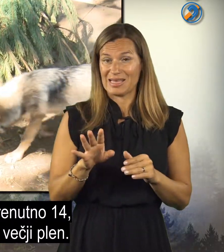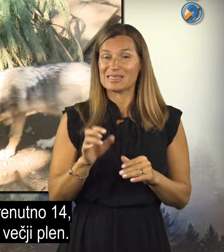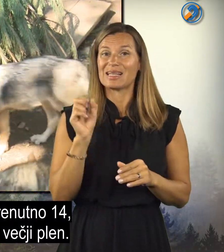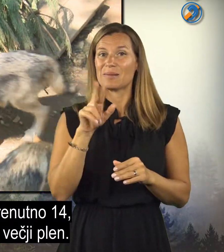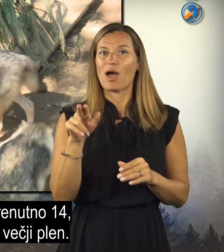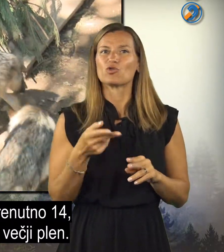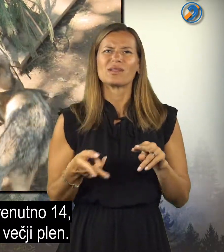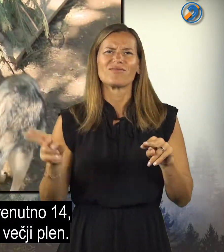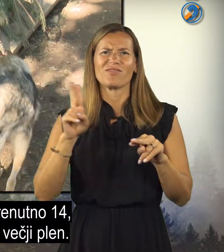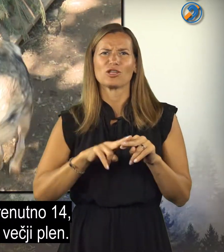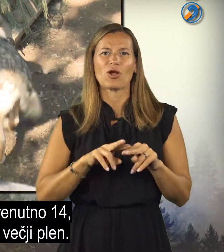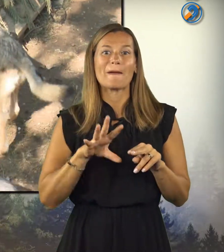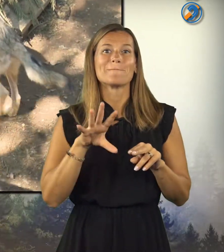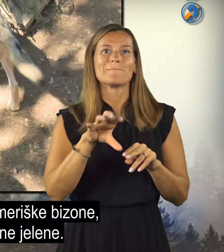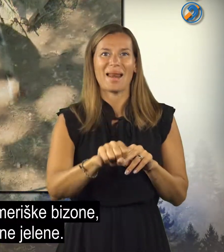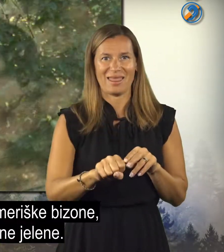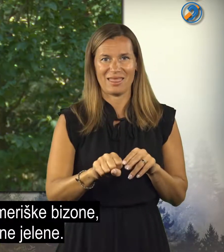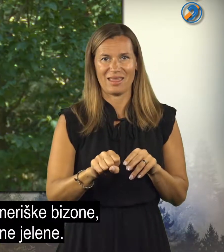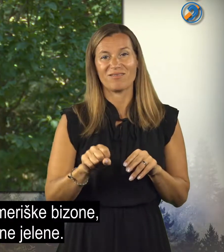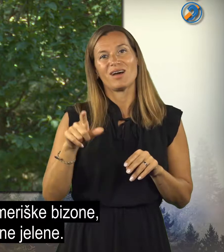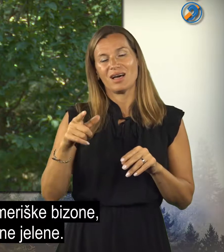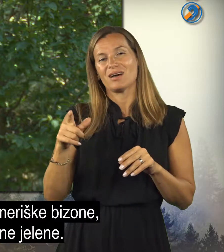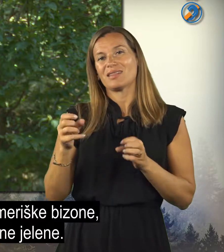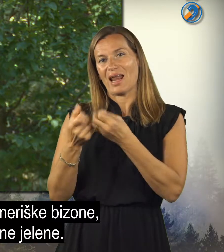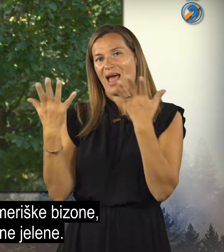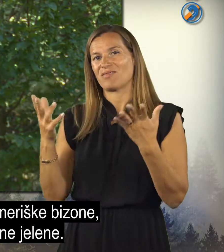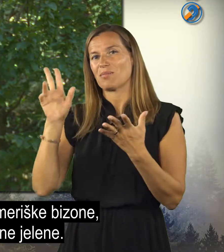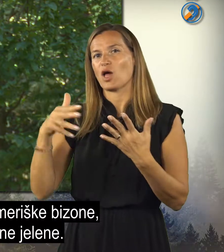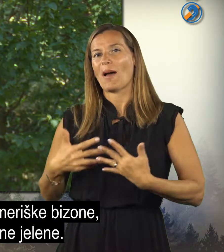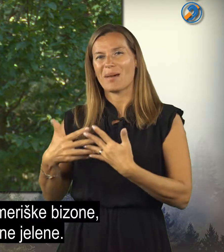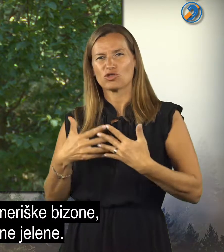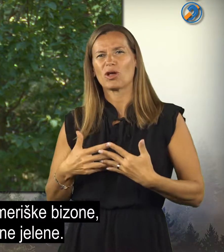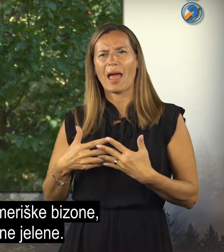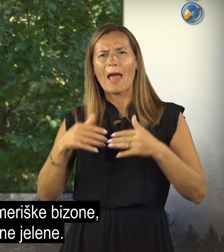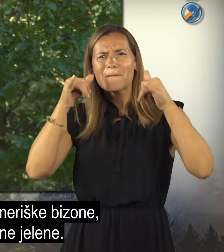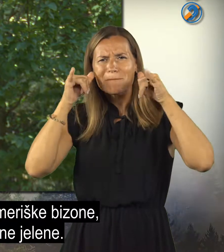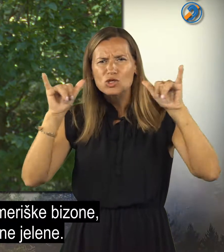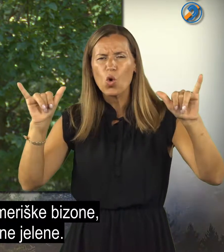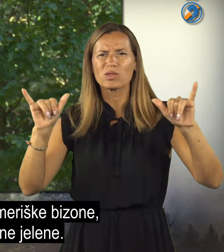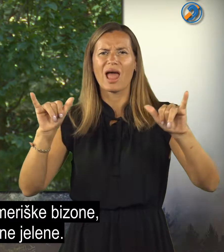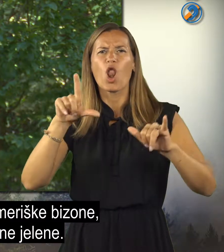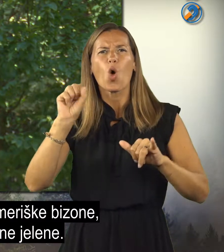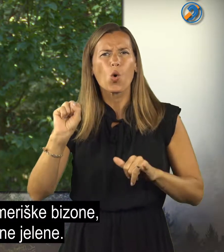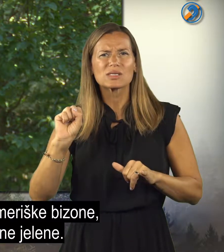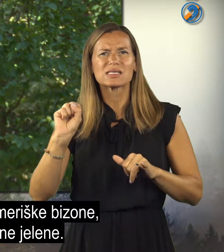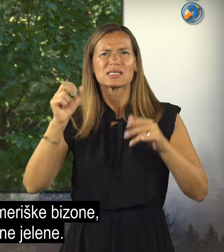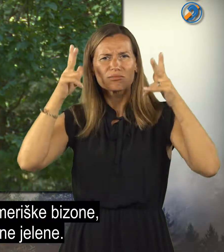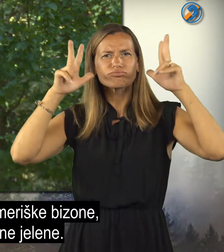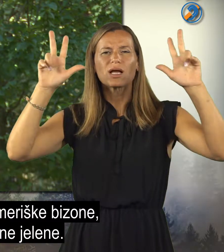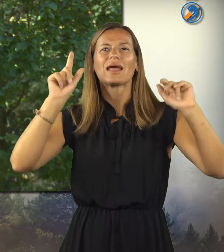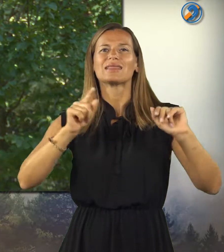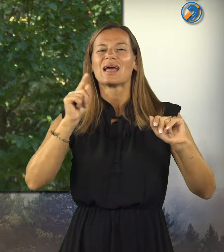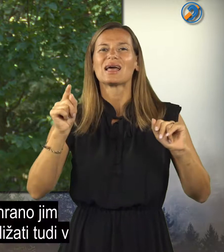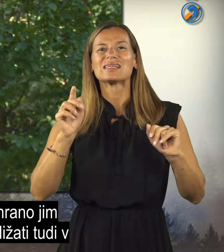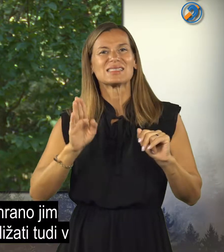zato, ker imajo tudi večji plen. Spravi, naravi plenijo ameriške bizone, lose in severne jelene.